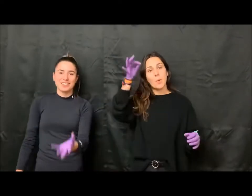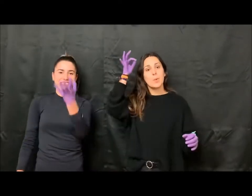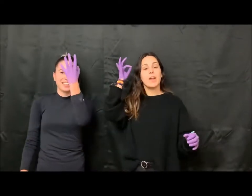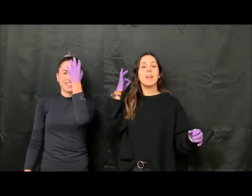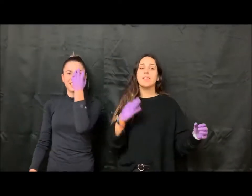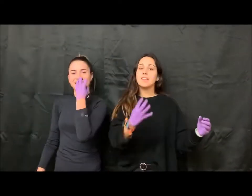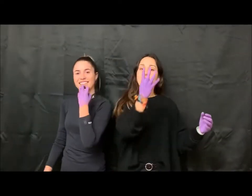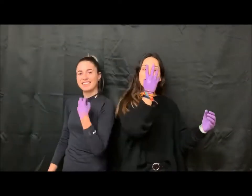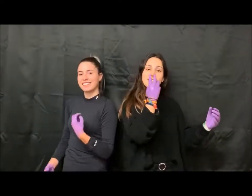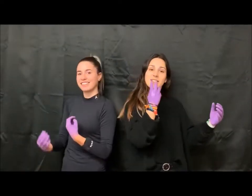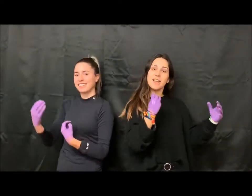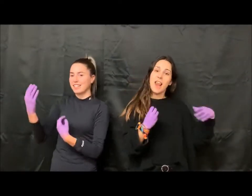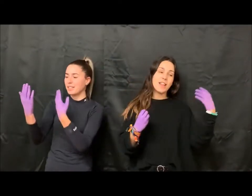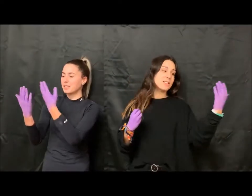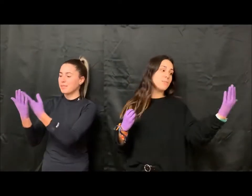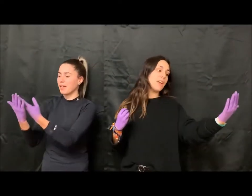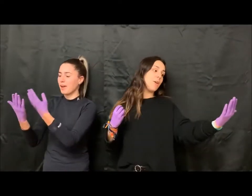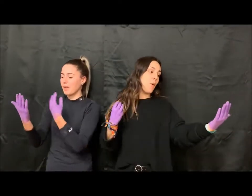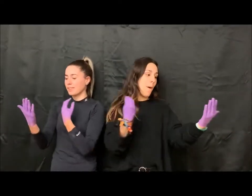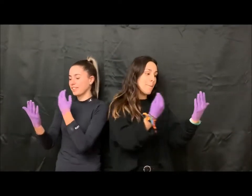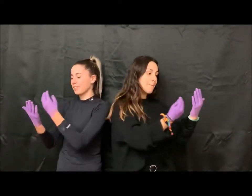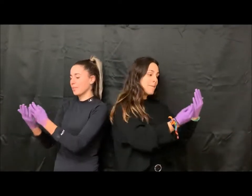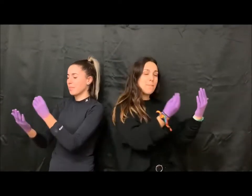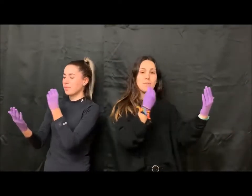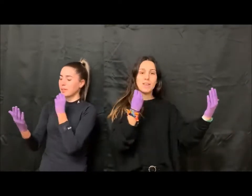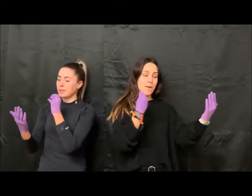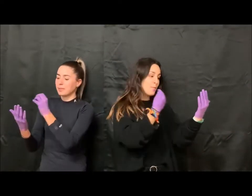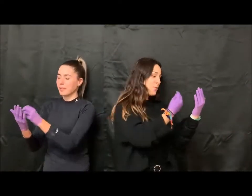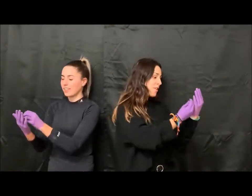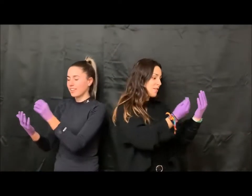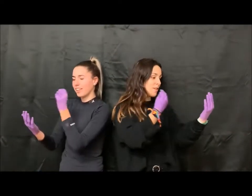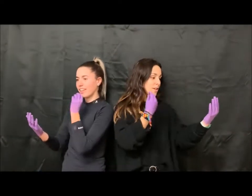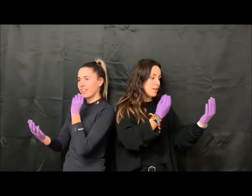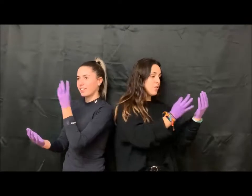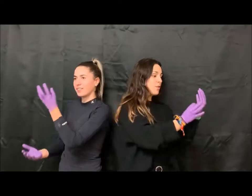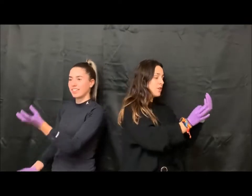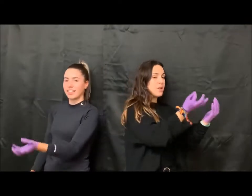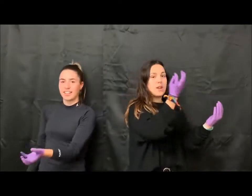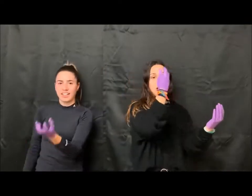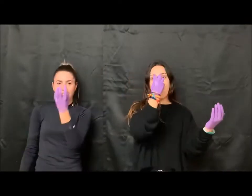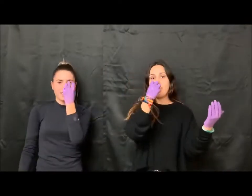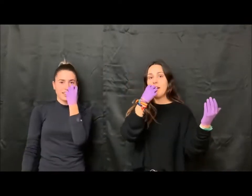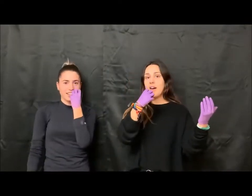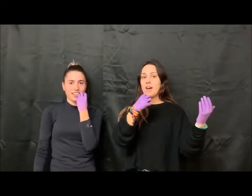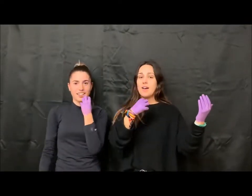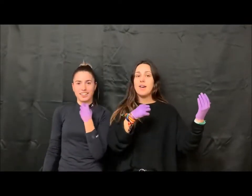Una niña triste en el espejo, me mira prudente y no quiere hablar